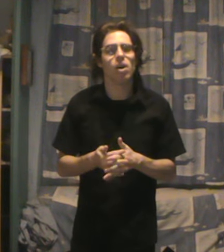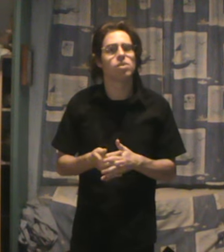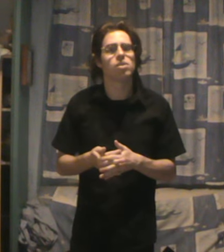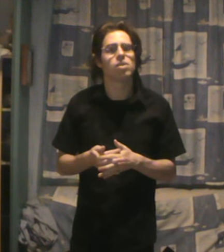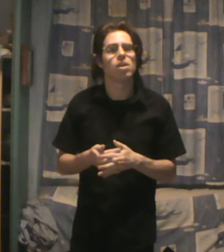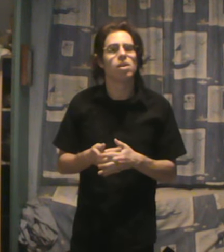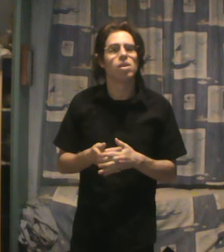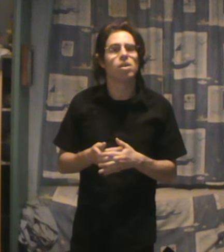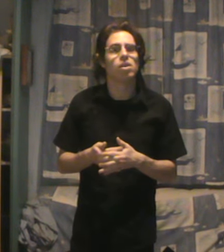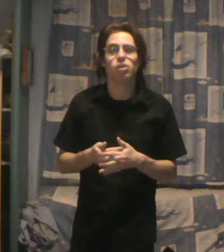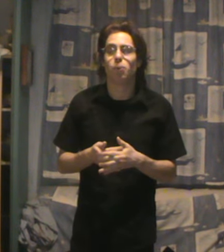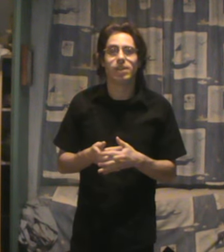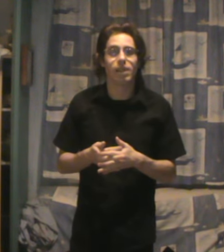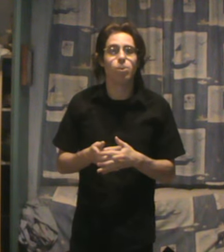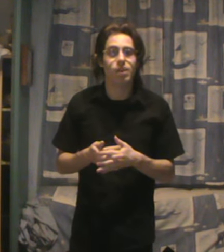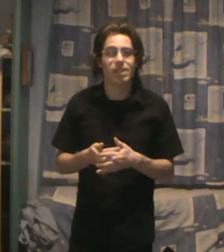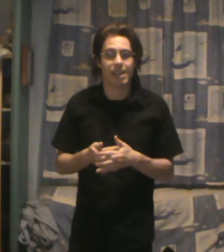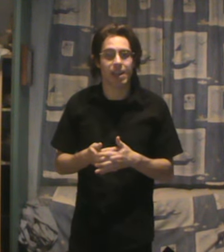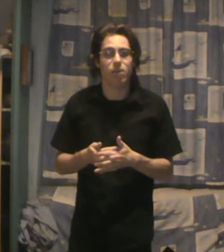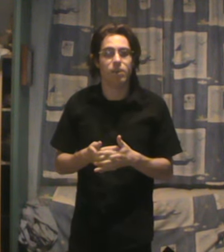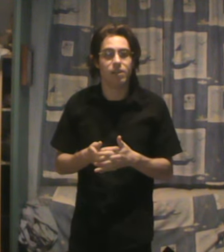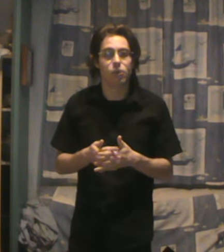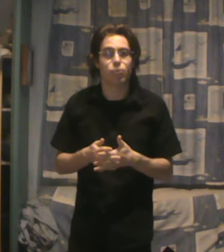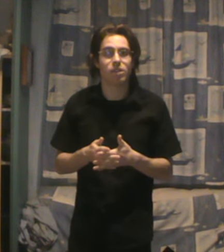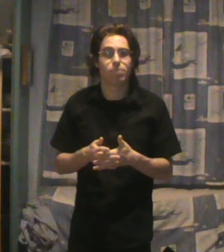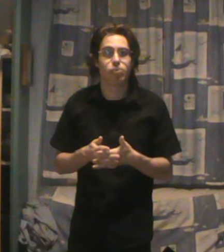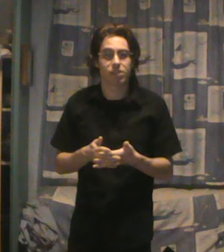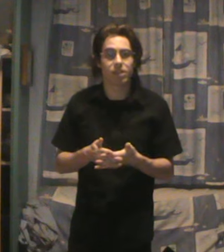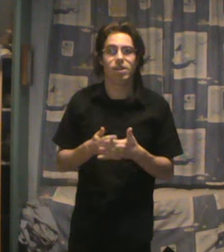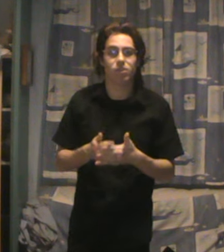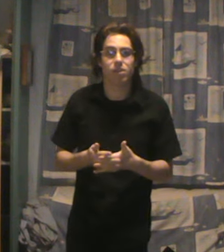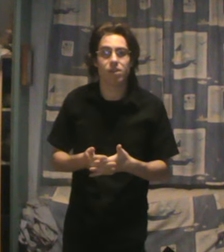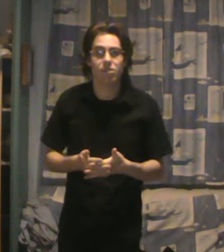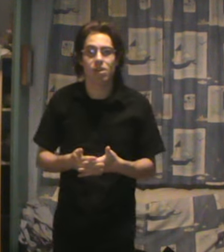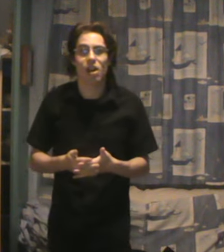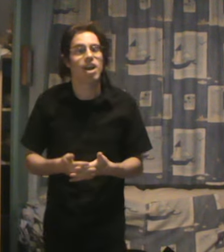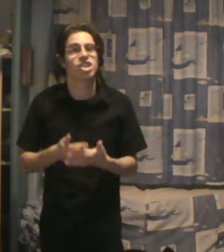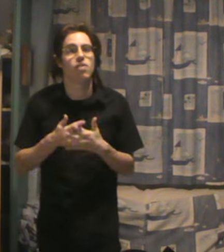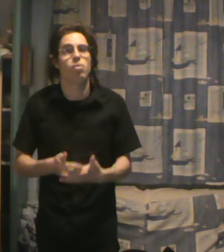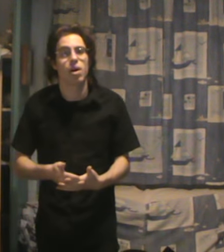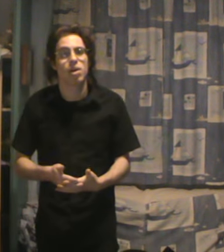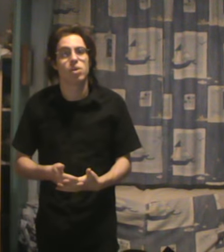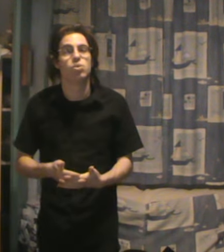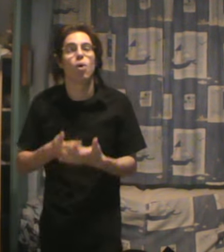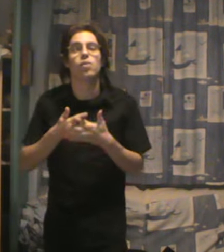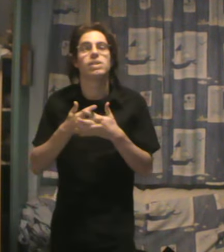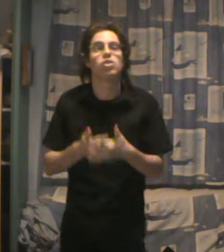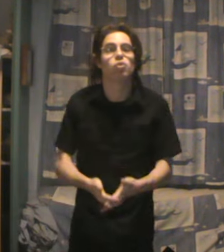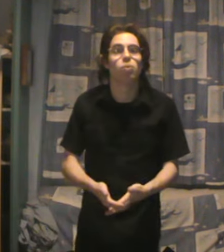'os. Ils ont été utilisés et réutilisés depuis plus de 150 ans. A chaque fois qu'une revendication de